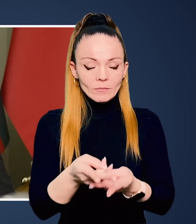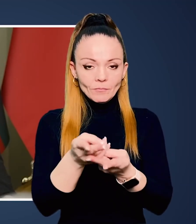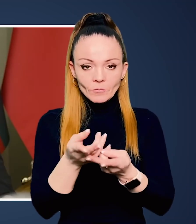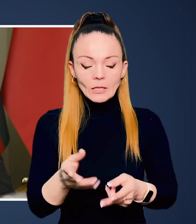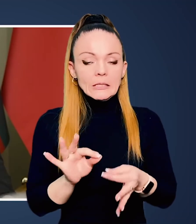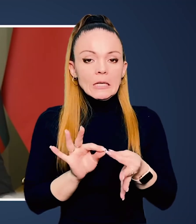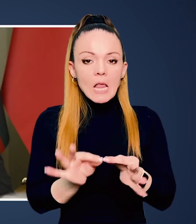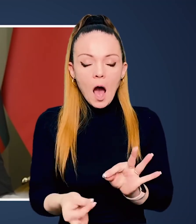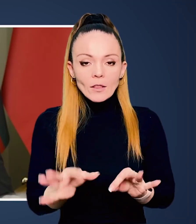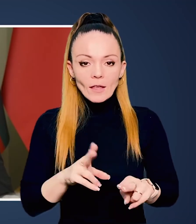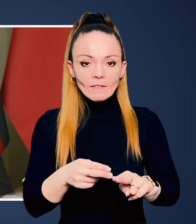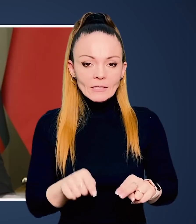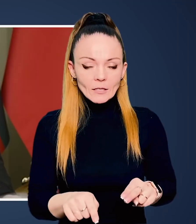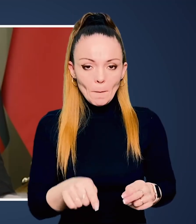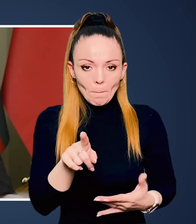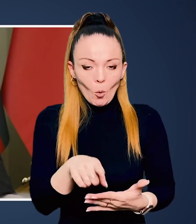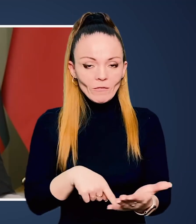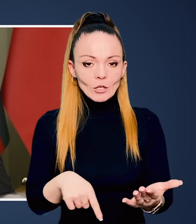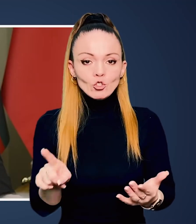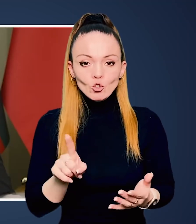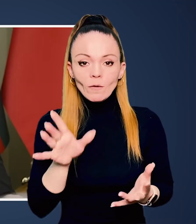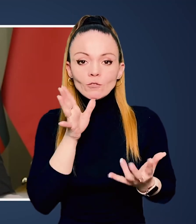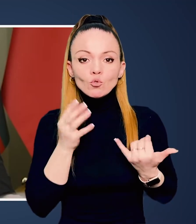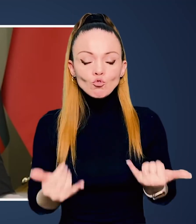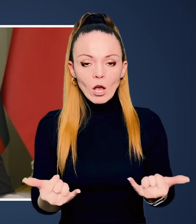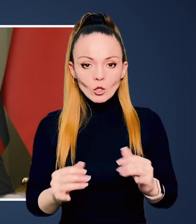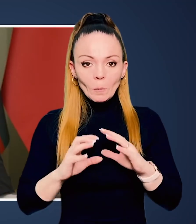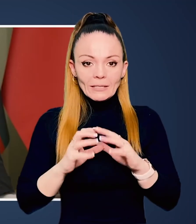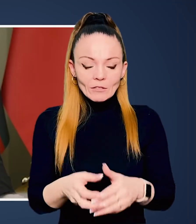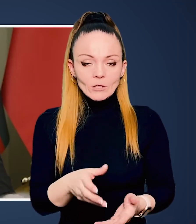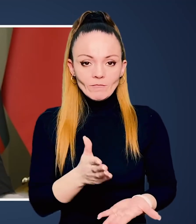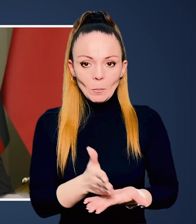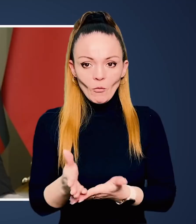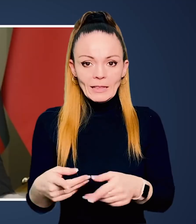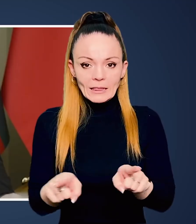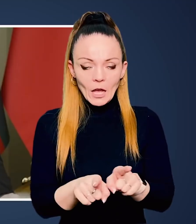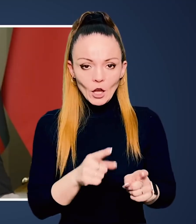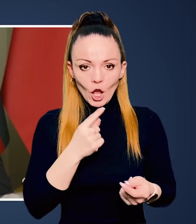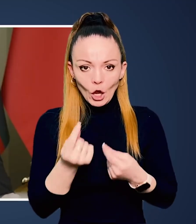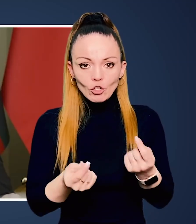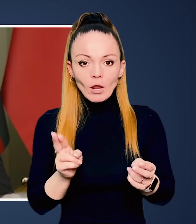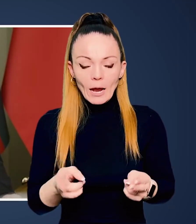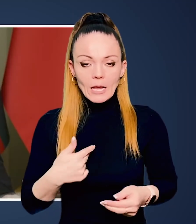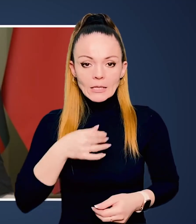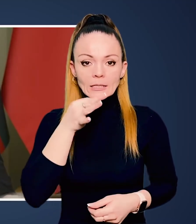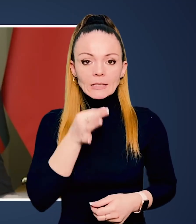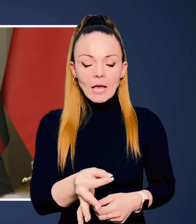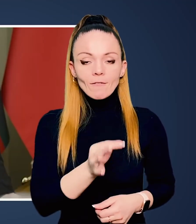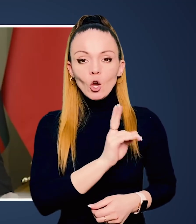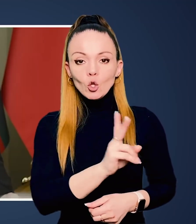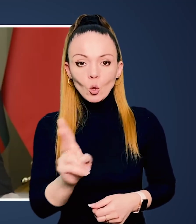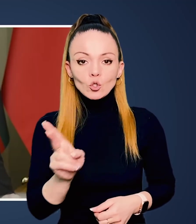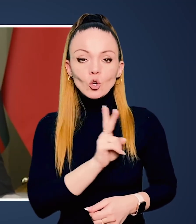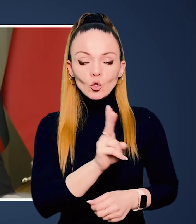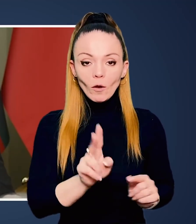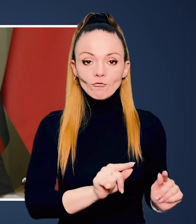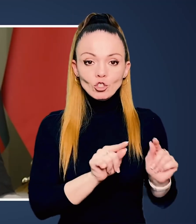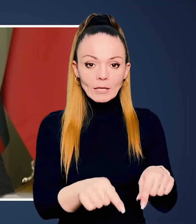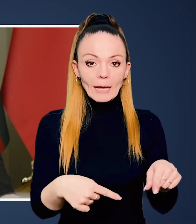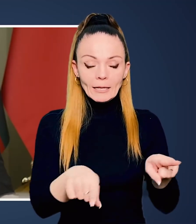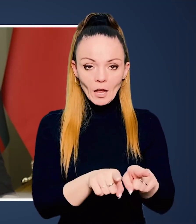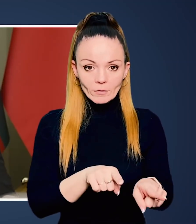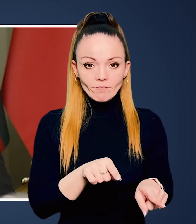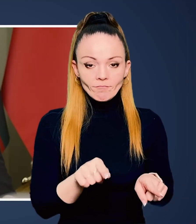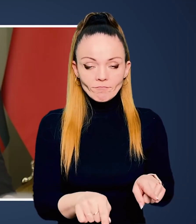Складно в це все повірити, щоб в сучасному світі відбувалися такі речі. Так, як я сказав, хтось,